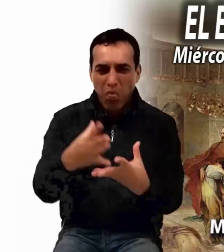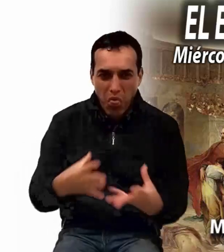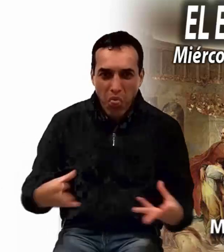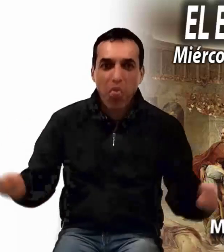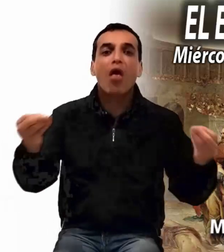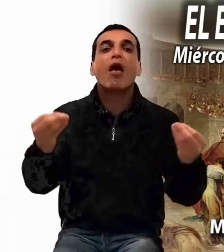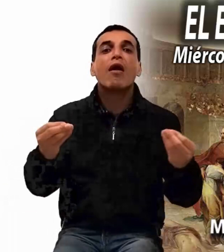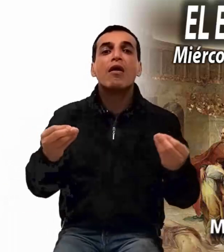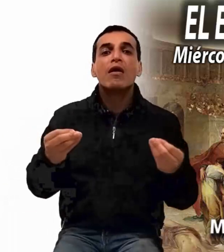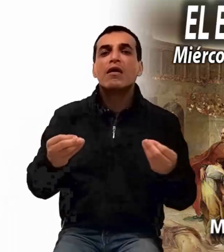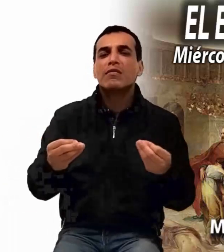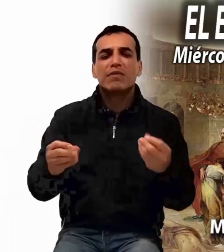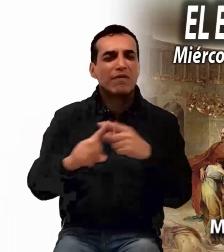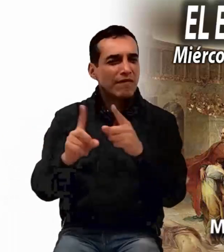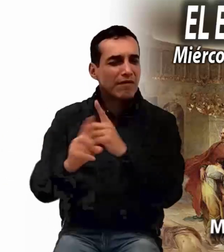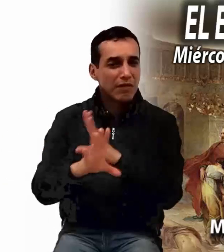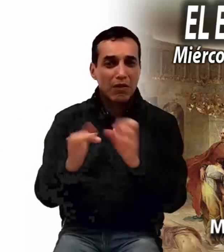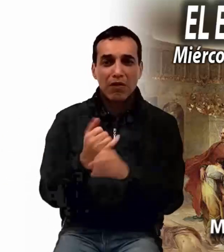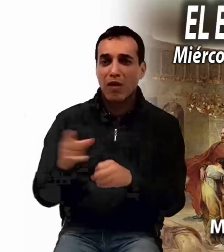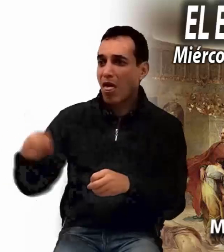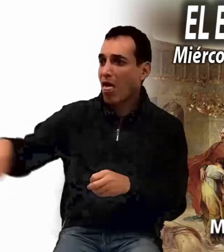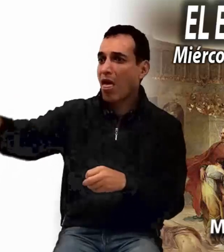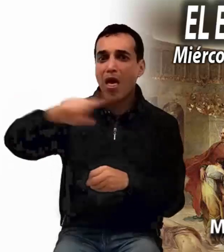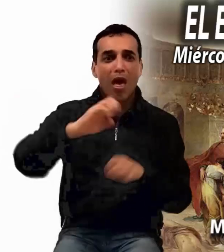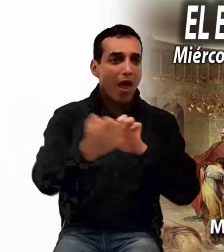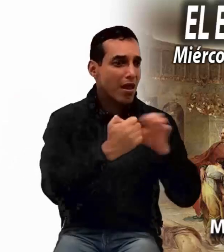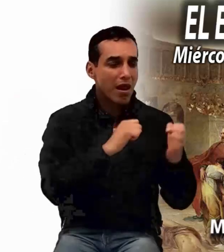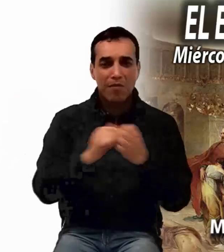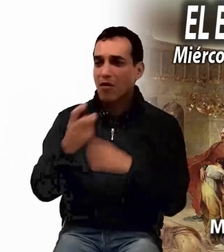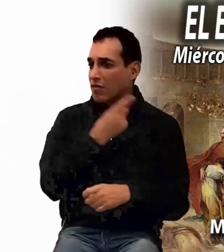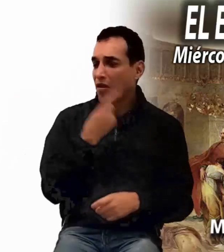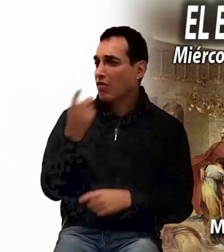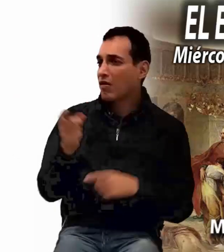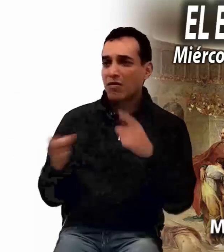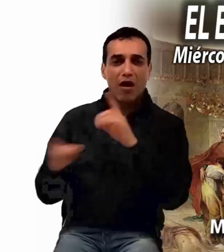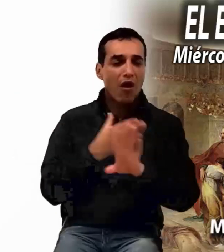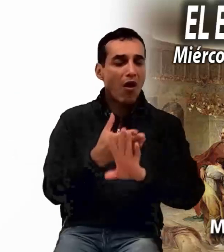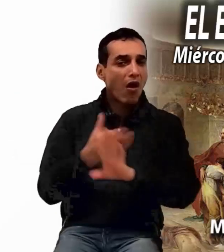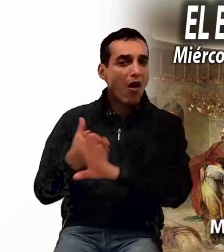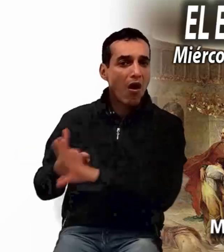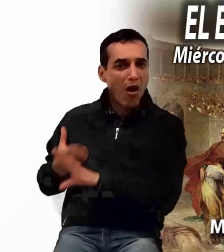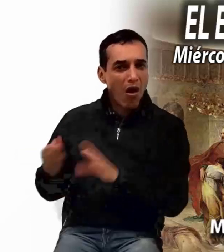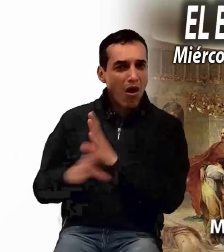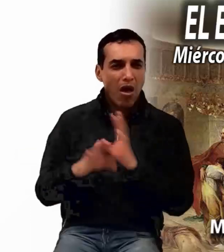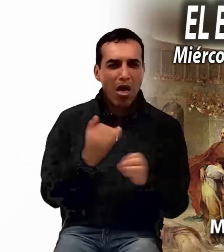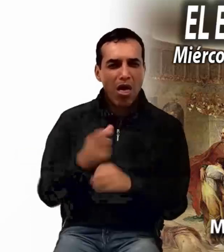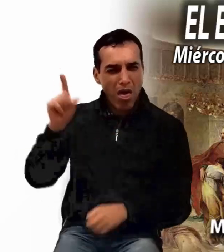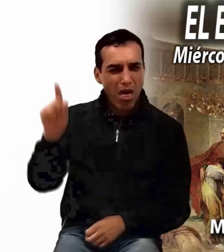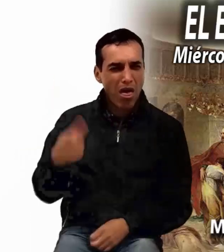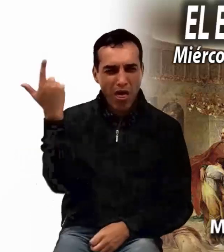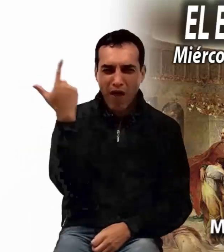muchos enemigos que estaban atentos para atacarlo, difamarlo y desprestigiarlo.